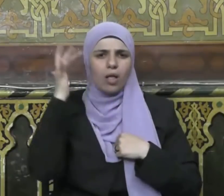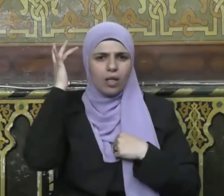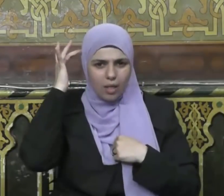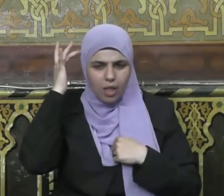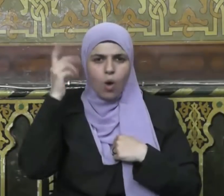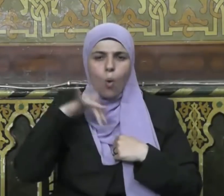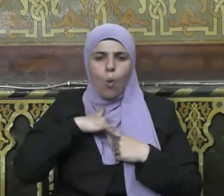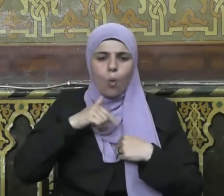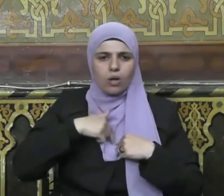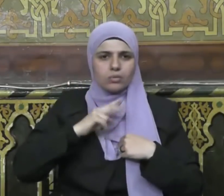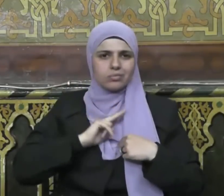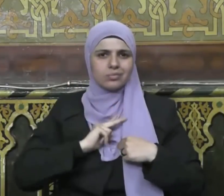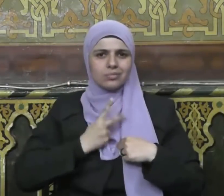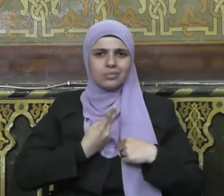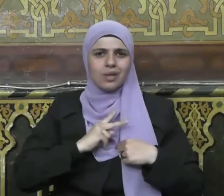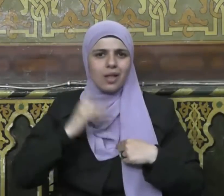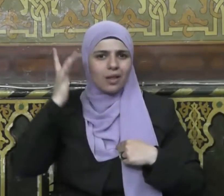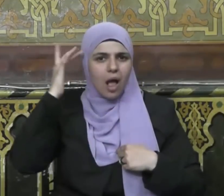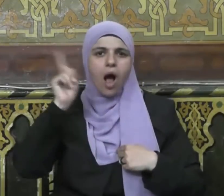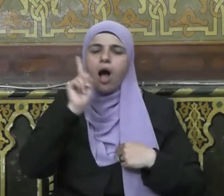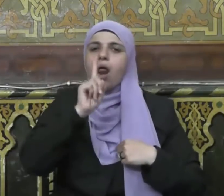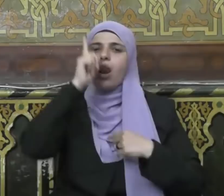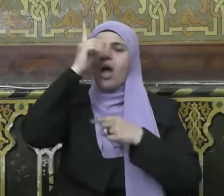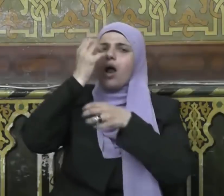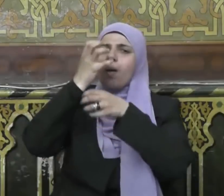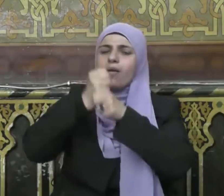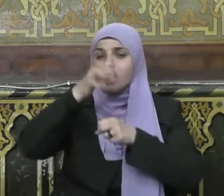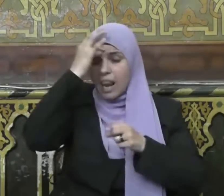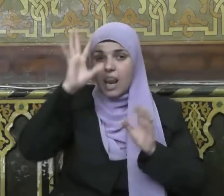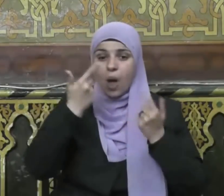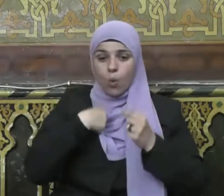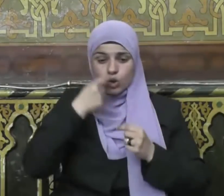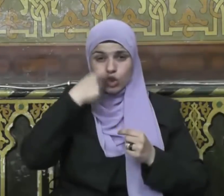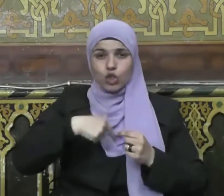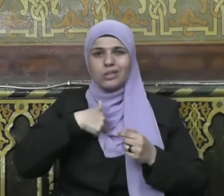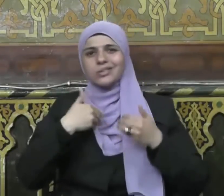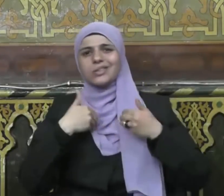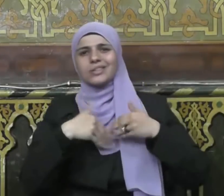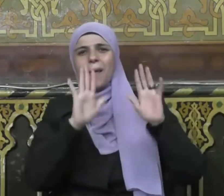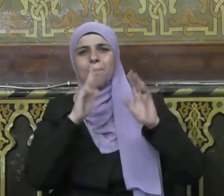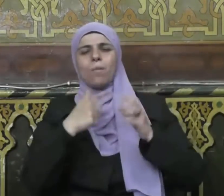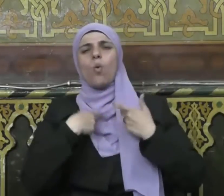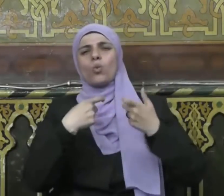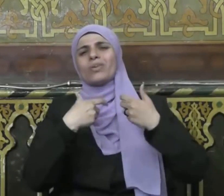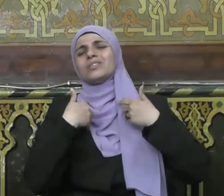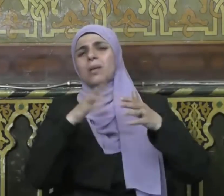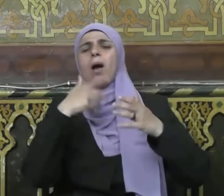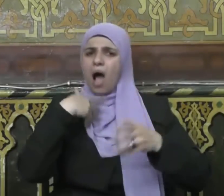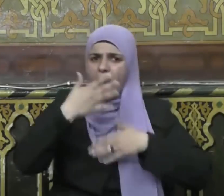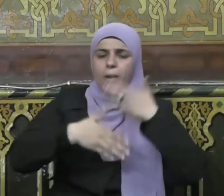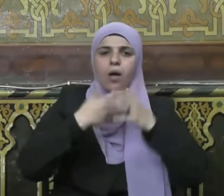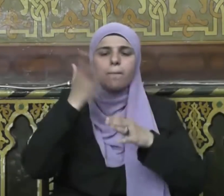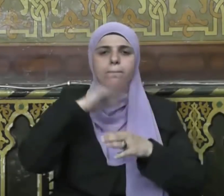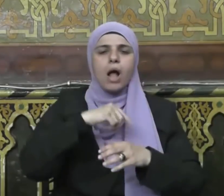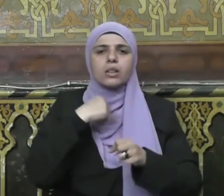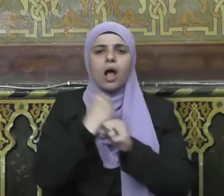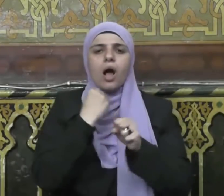الصيام يعوض صاحبه على الإمساك بزمام نفسه والسيطرة عليها وضبطها حتى